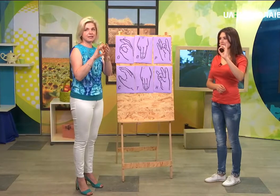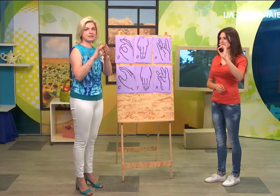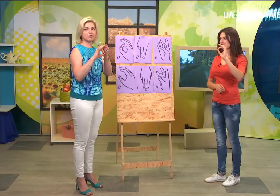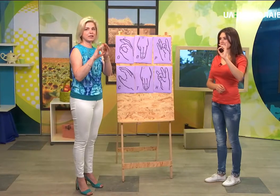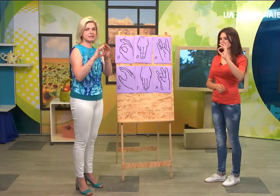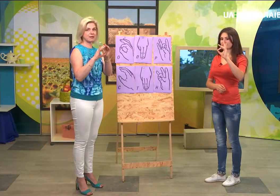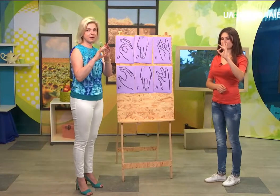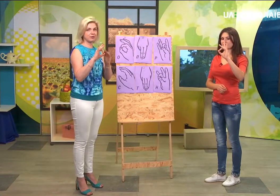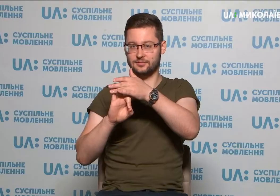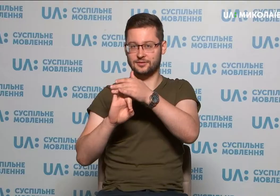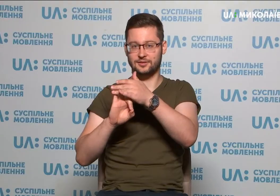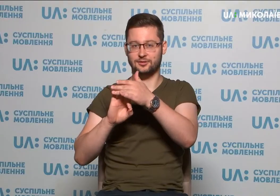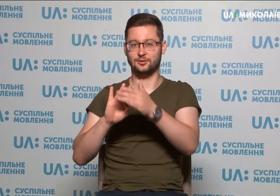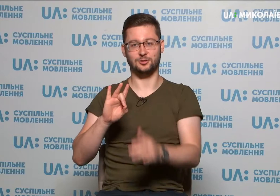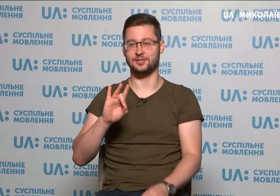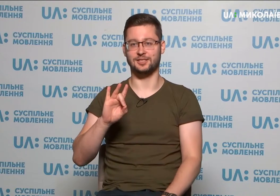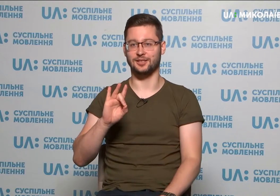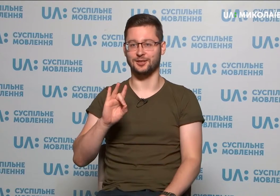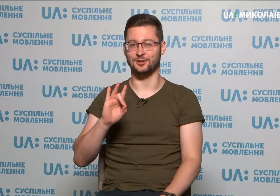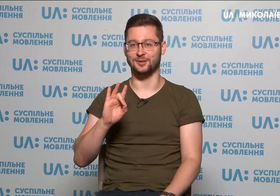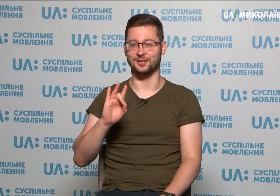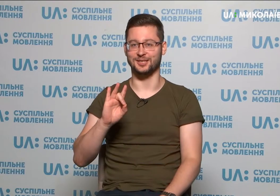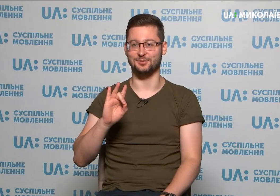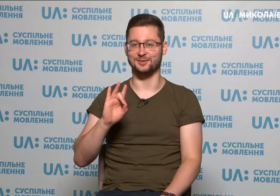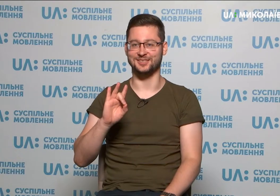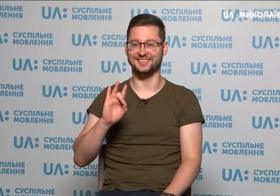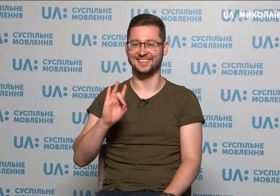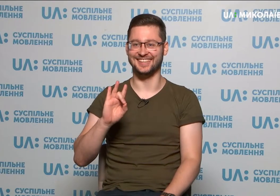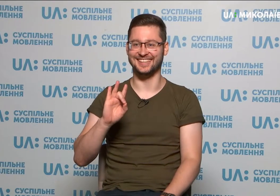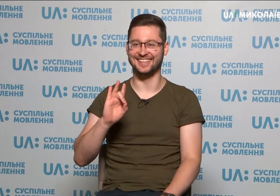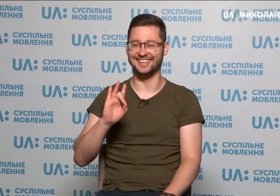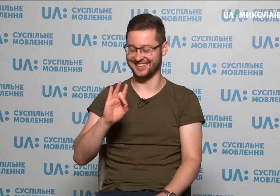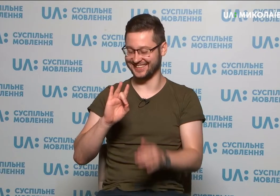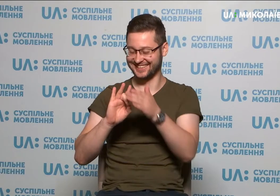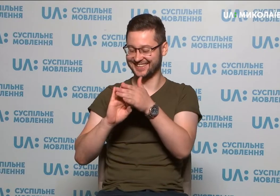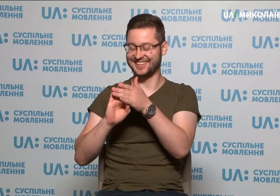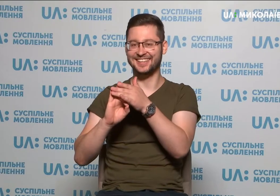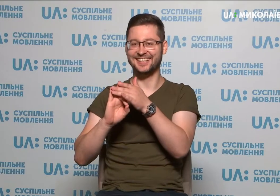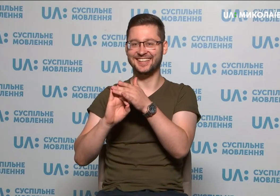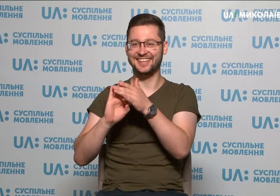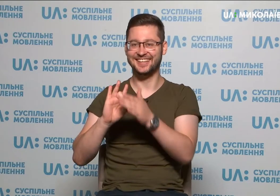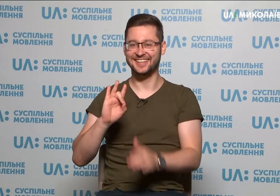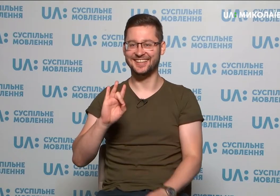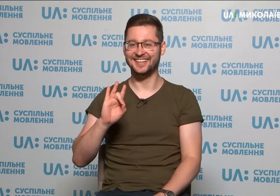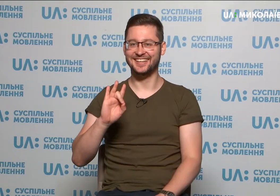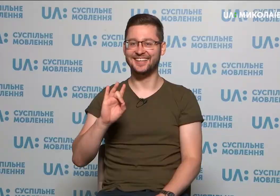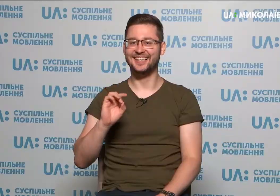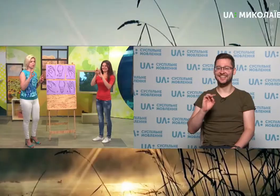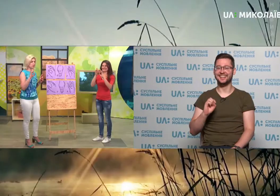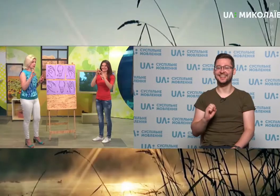Вони не згибаються, вони всі пальці Оце складно для мене, насправді. Так от літера Н. Хочу звернути увагу